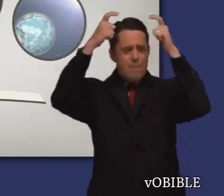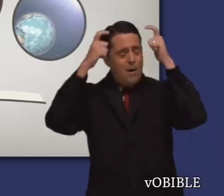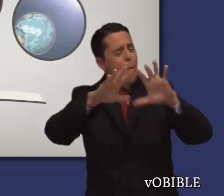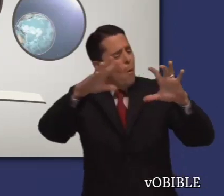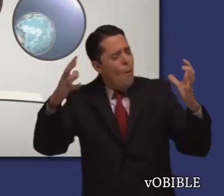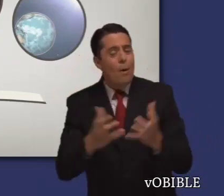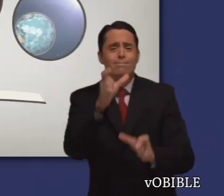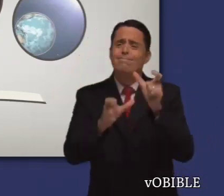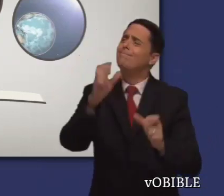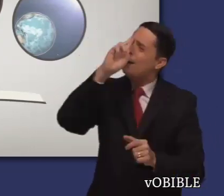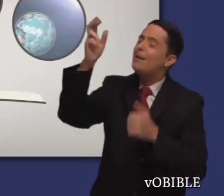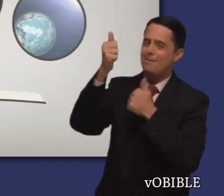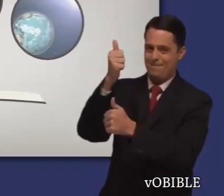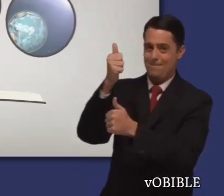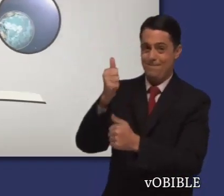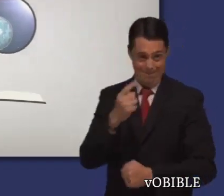vindicada para siempre.